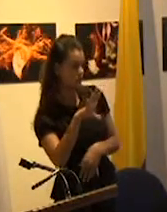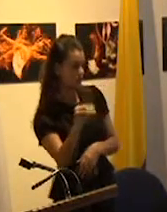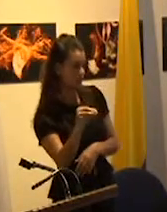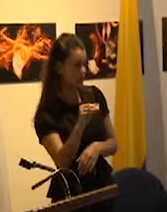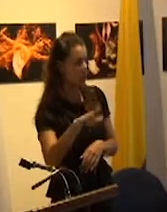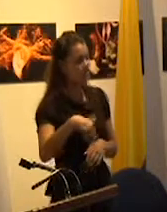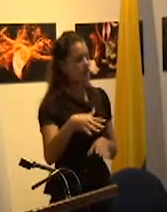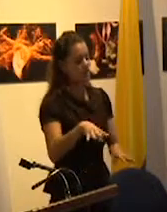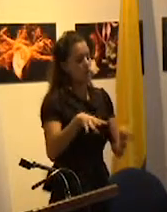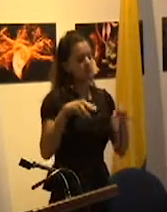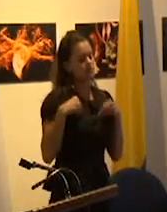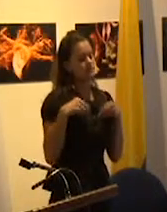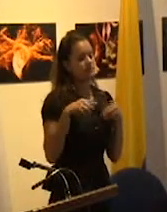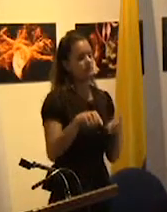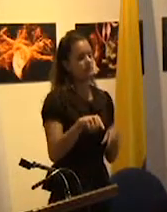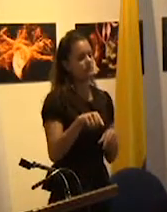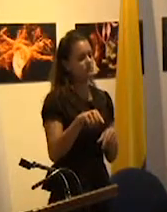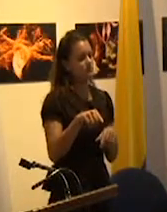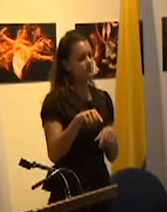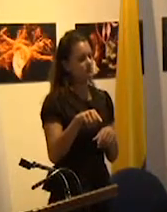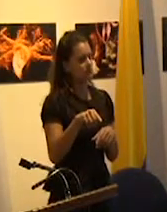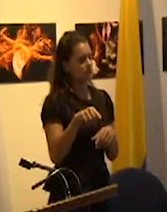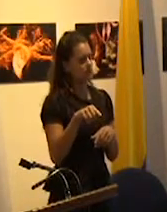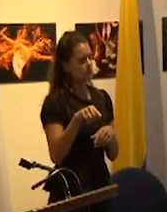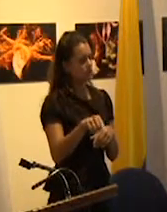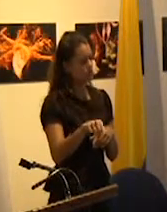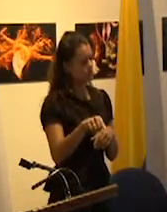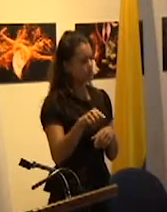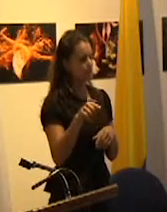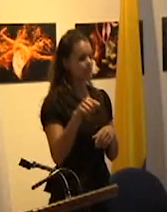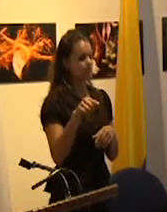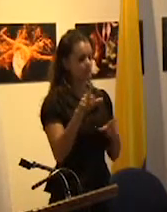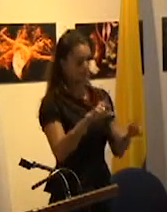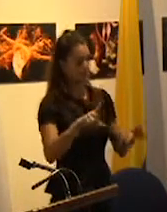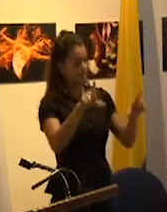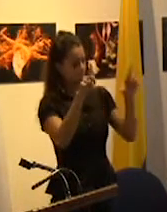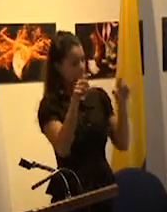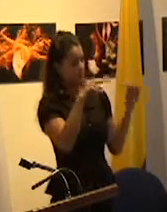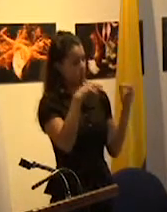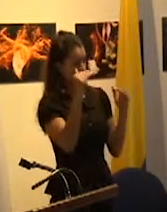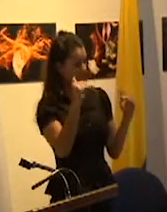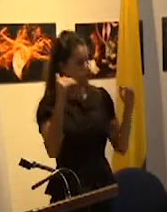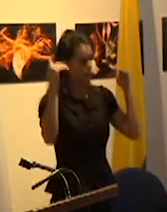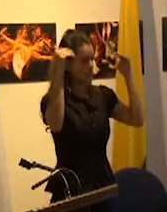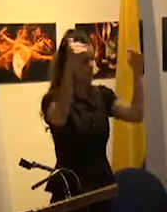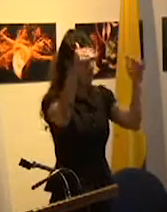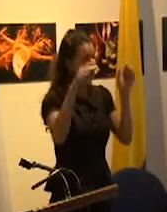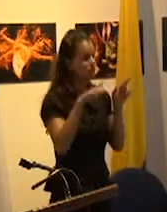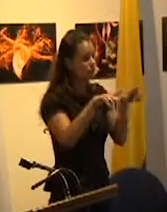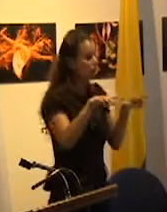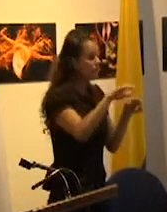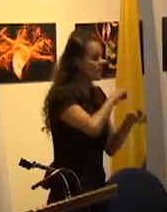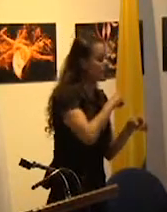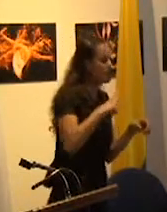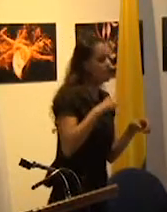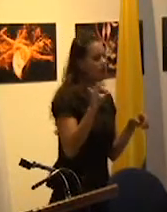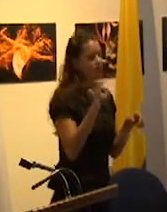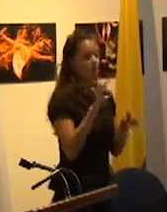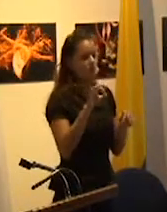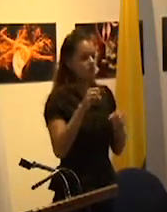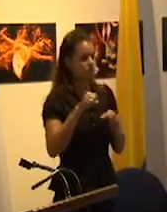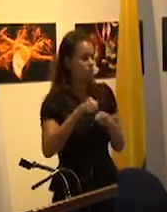también la validez nacional de los títulos de educación superior de establecimientos confesionales y privados